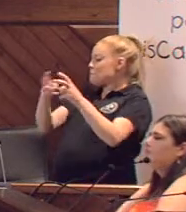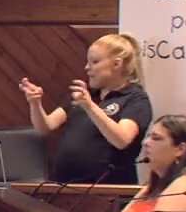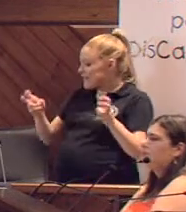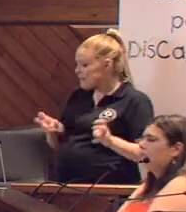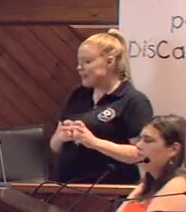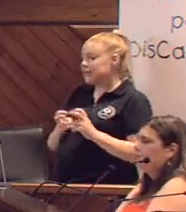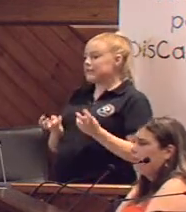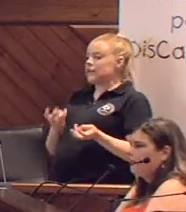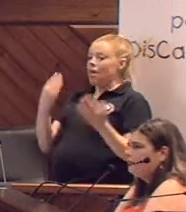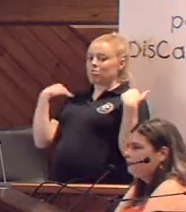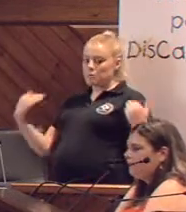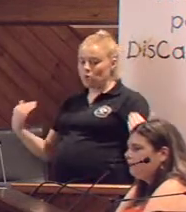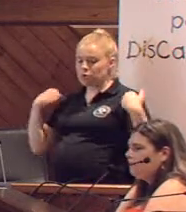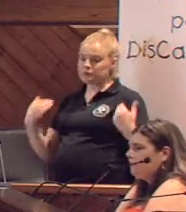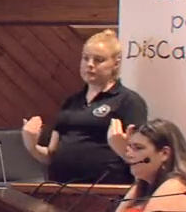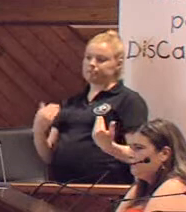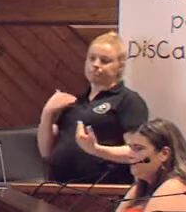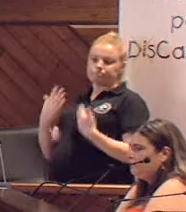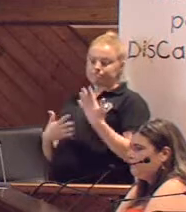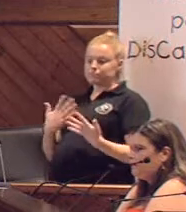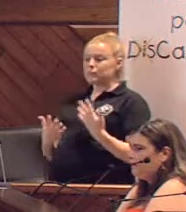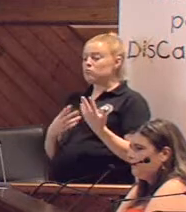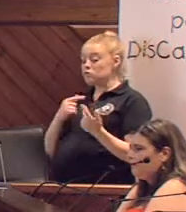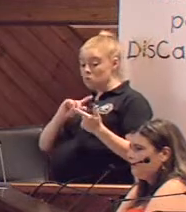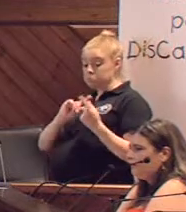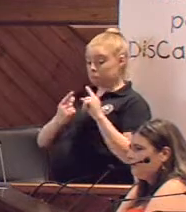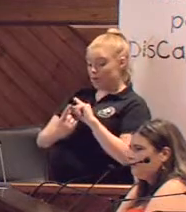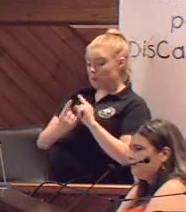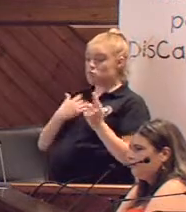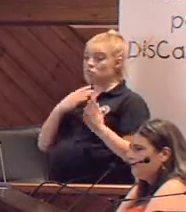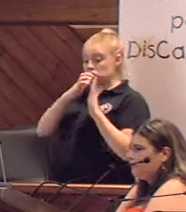el tema, no sé, el tema de deporte, se podían, a lo mejor, hacer algunas modificaciones.